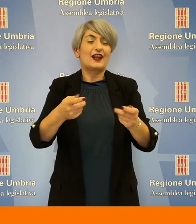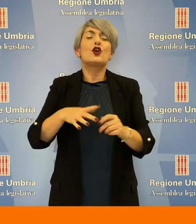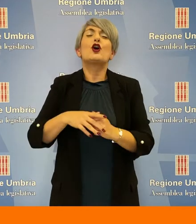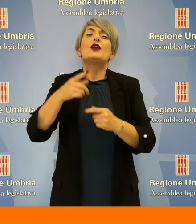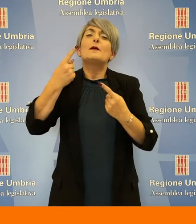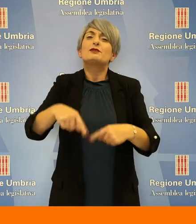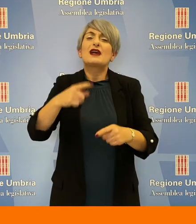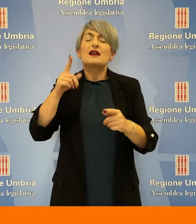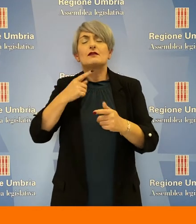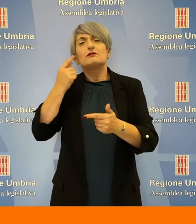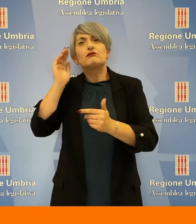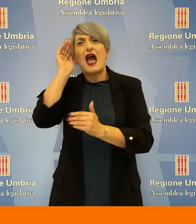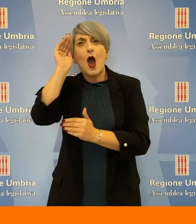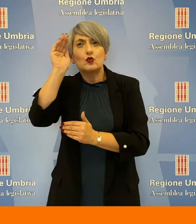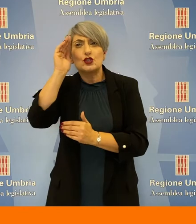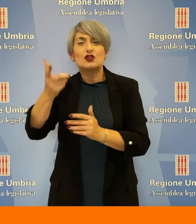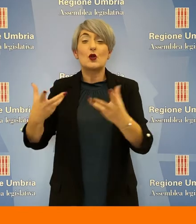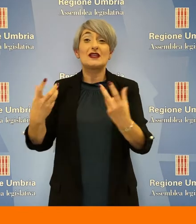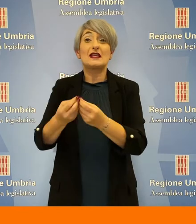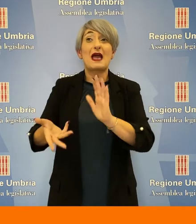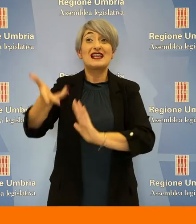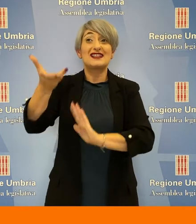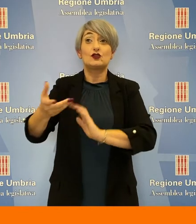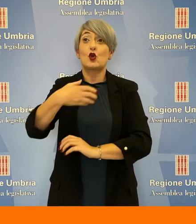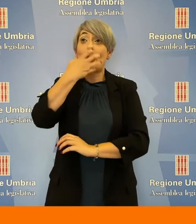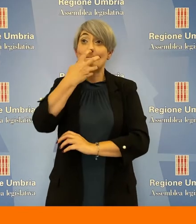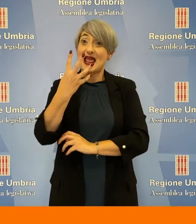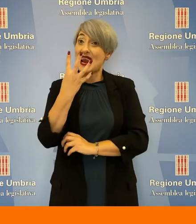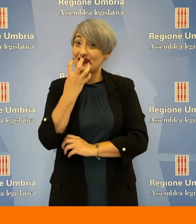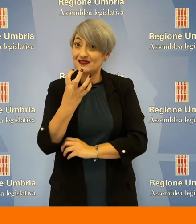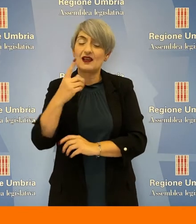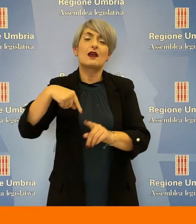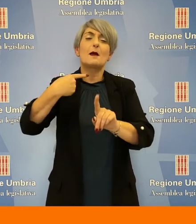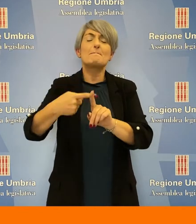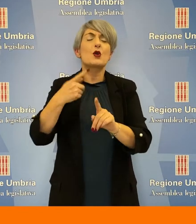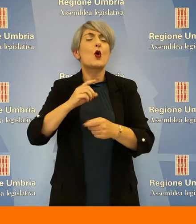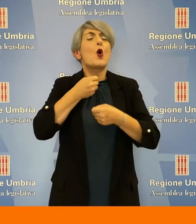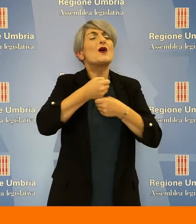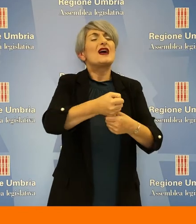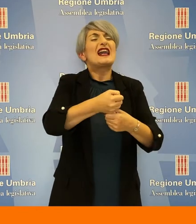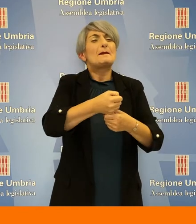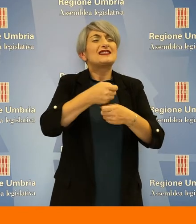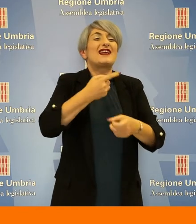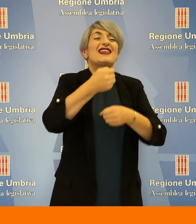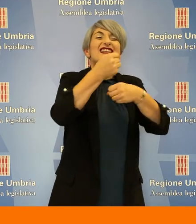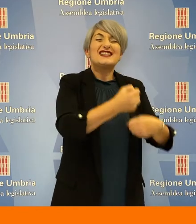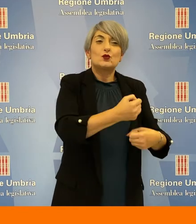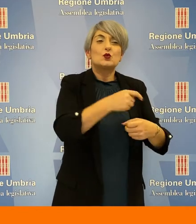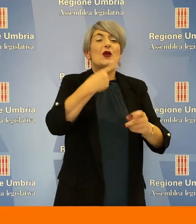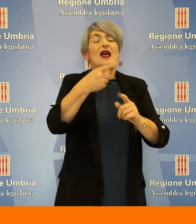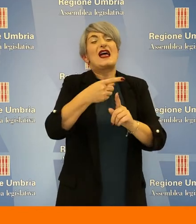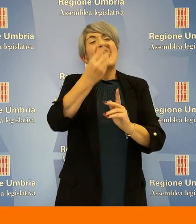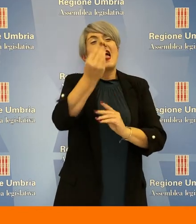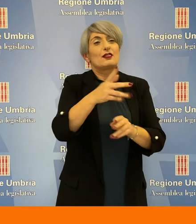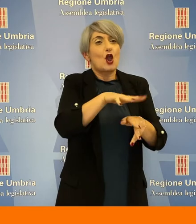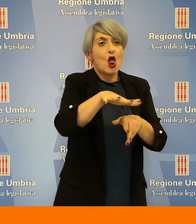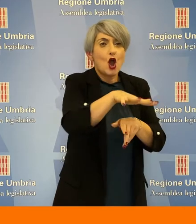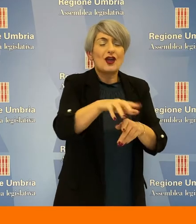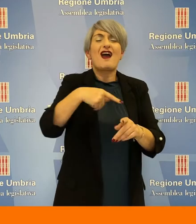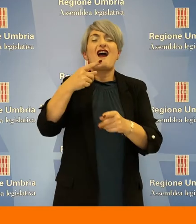territorio attraverso un percorso di audizioni con l'assessore Enrico Melasecche, oltre che con le rappresentanze istituzionali degli enti locali